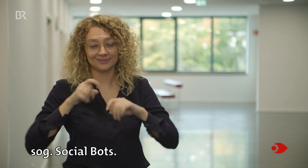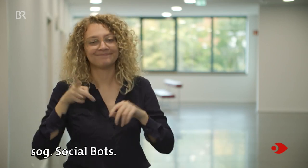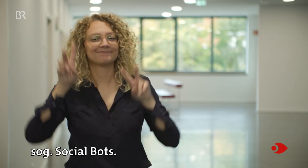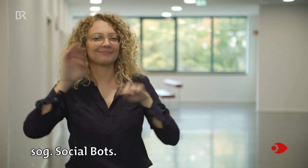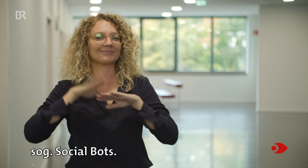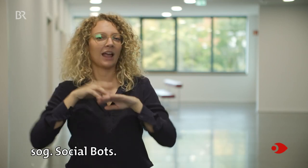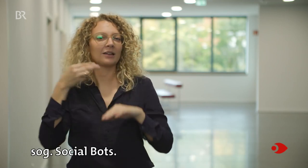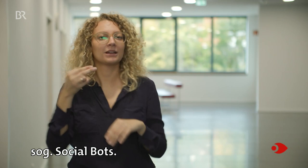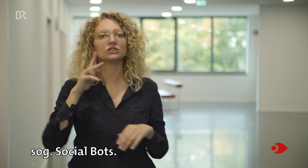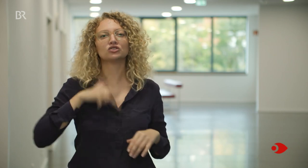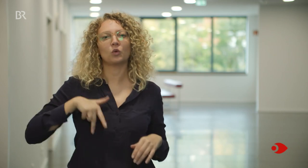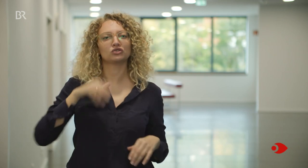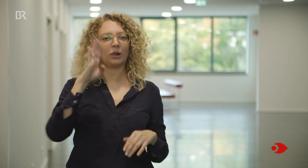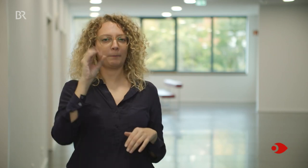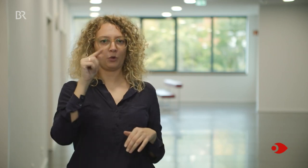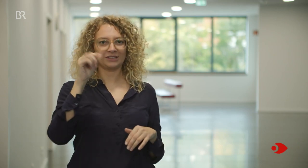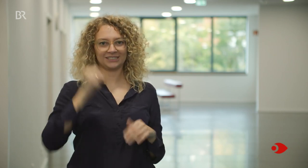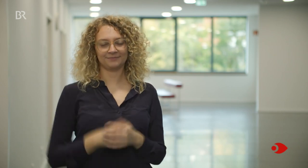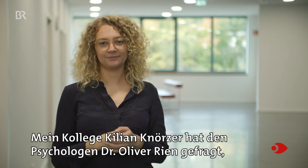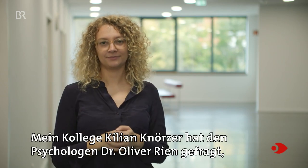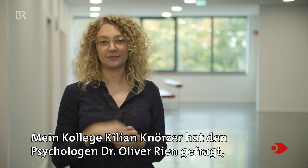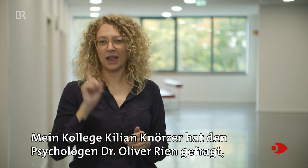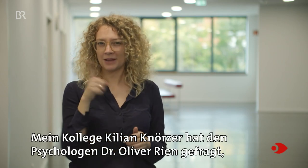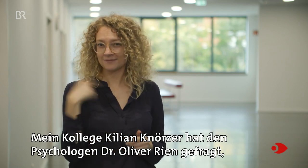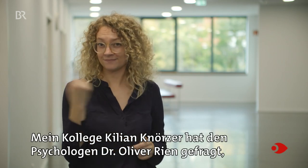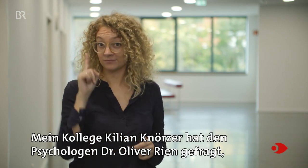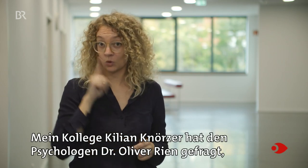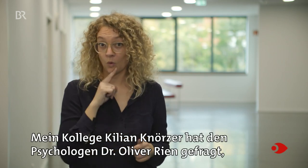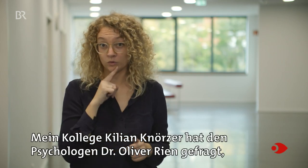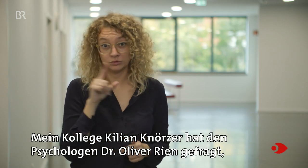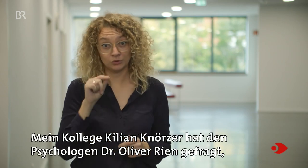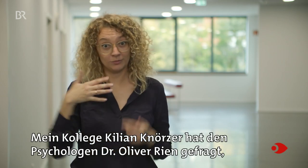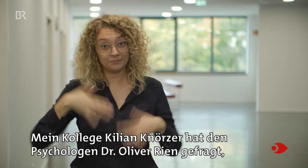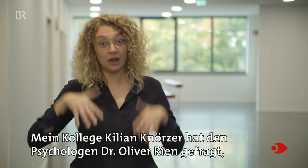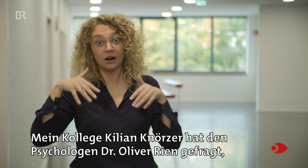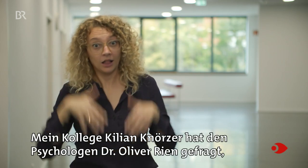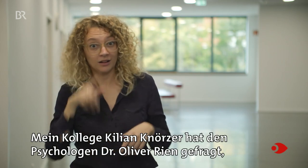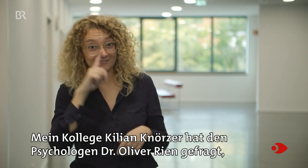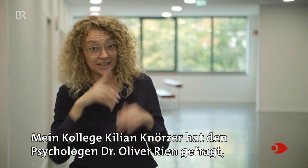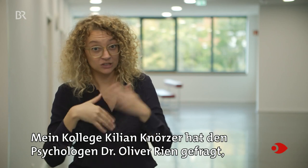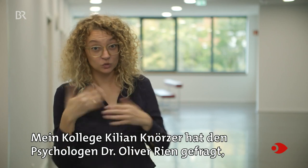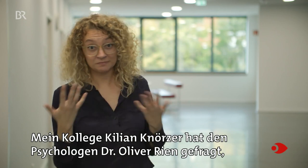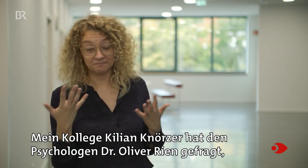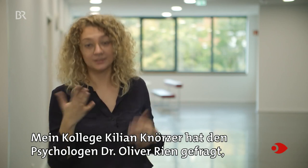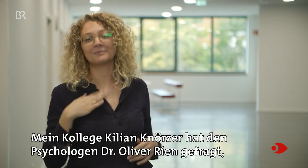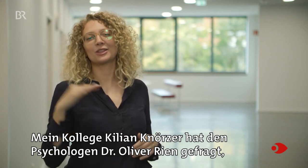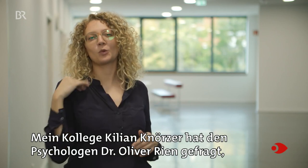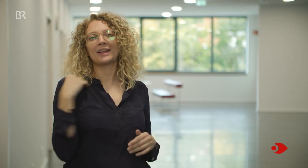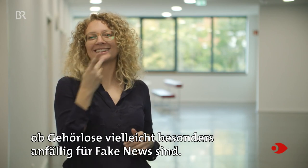Social Bots. Mein Kollege Kilian Knörzer hat den Psychologen Dr. Oliverin gefragt, ob